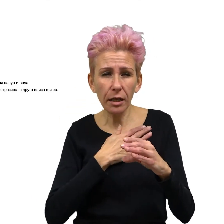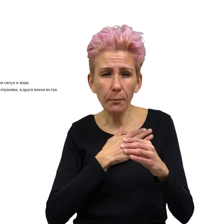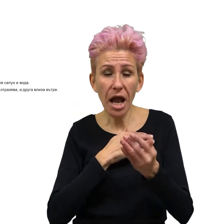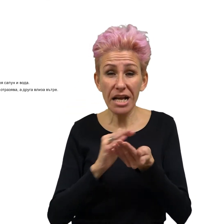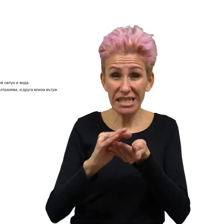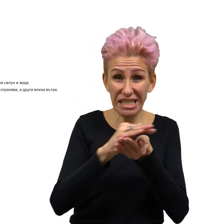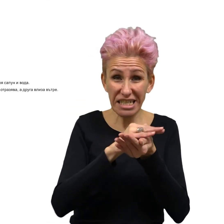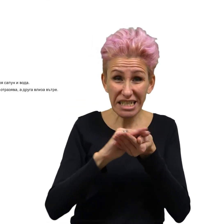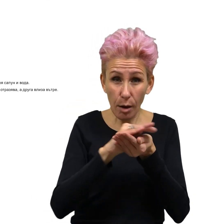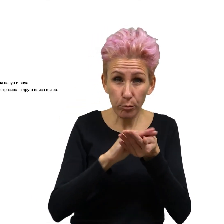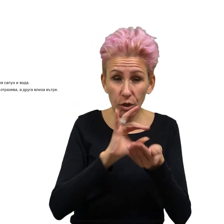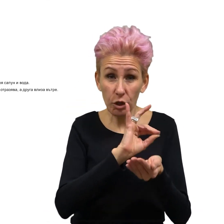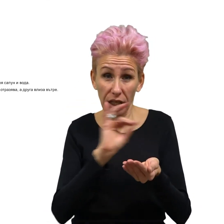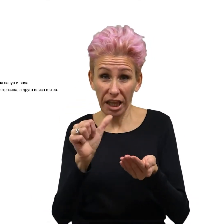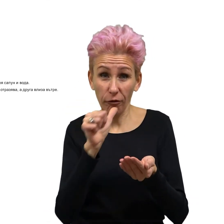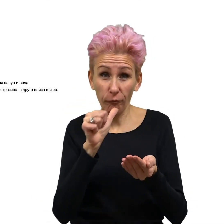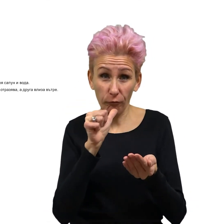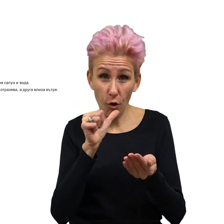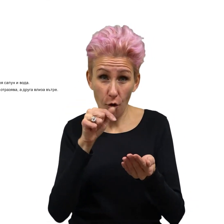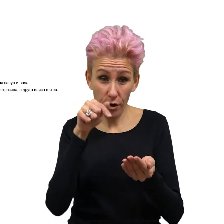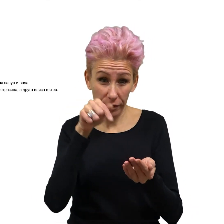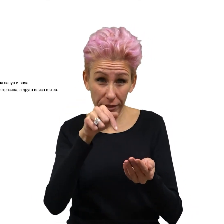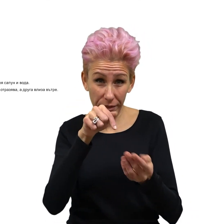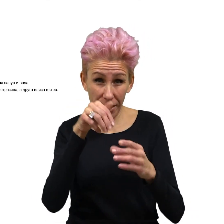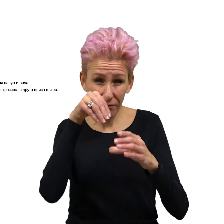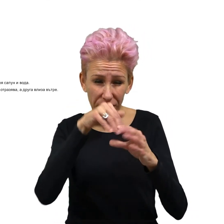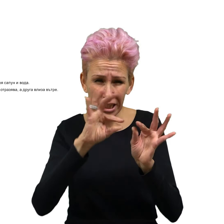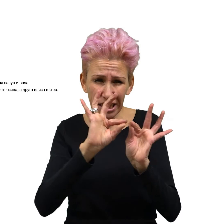В нея има няколко слоя съпун и вода.